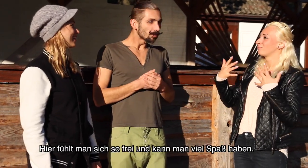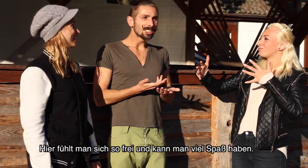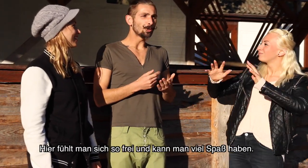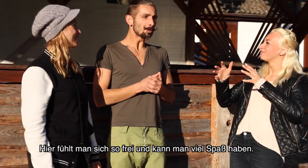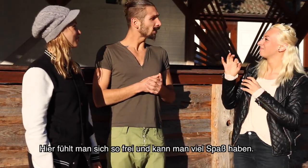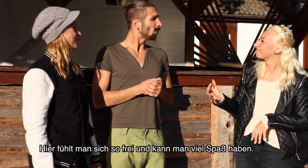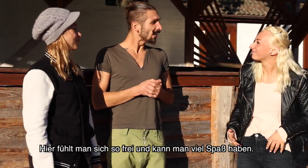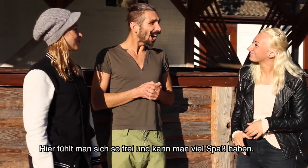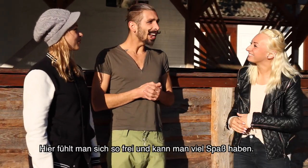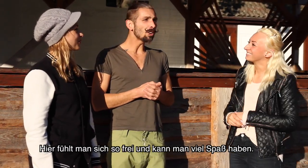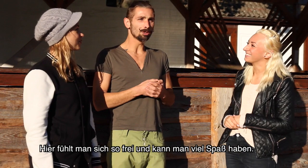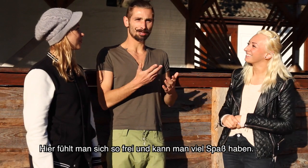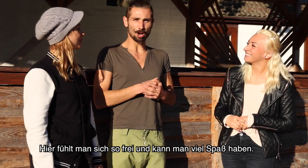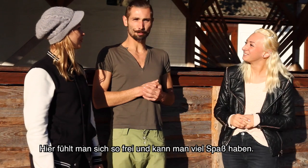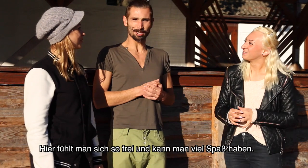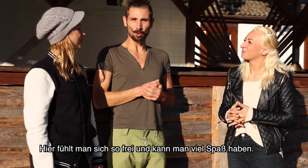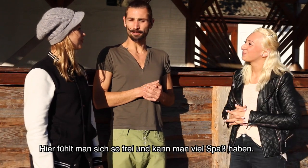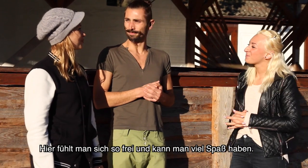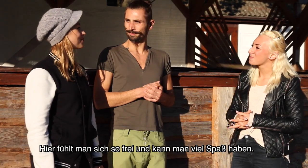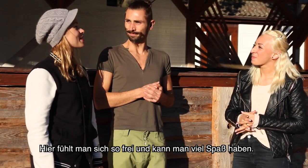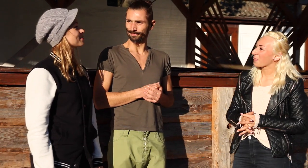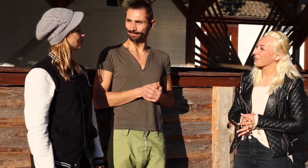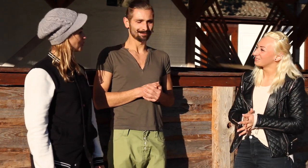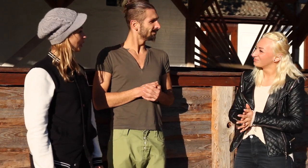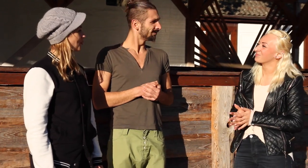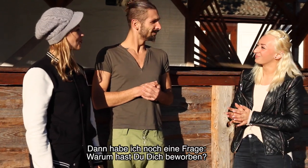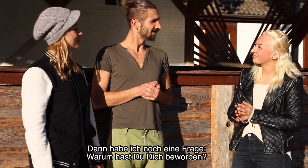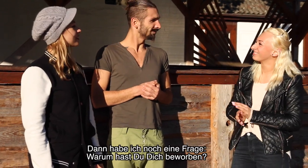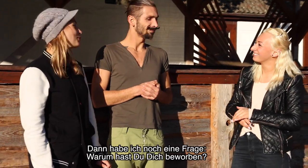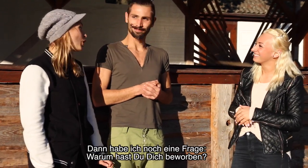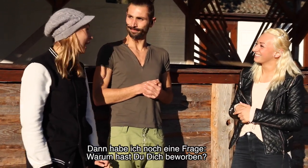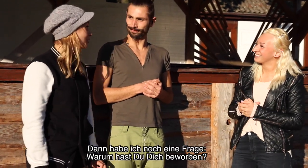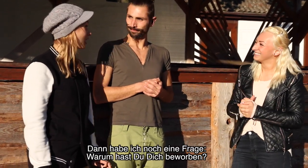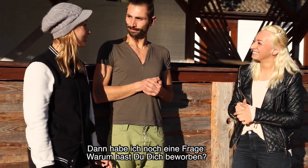Fühlt man so viel frei und da Spaß zu haben. Dann habe ich noch eine Frage.